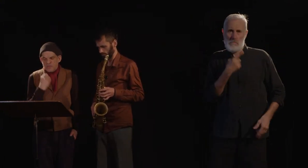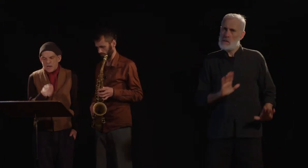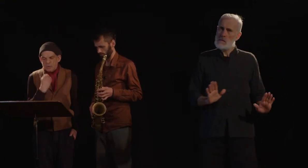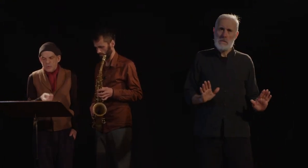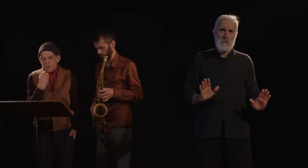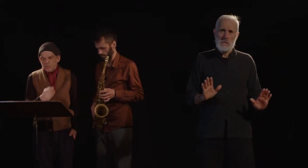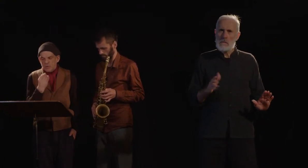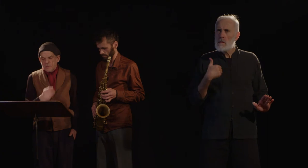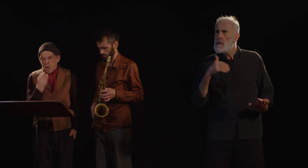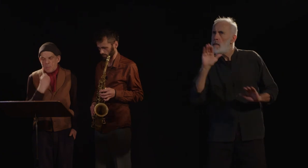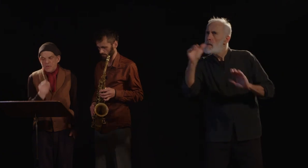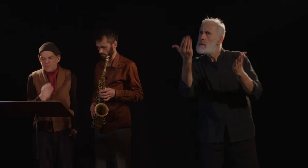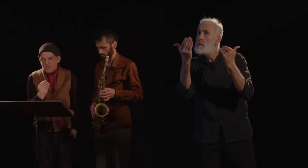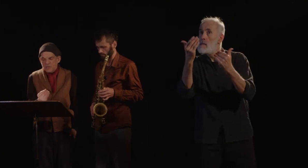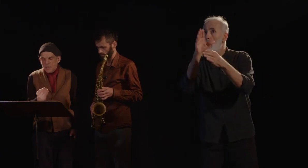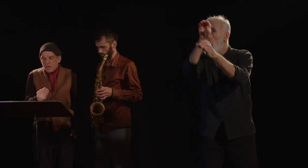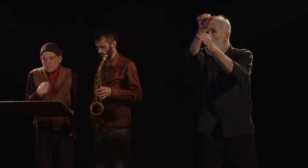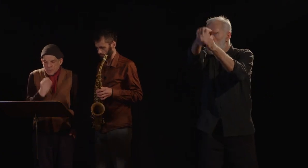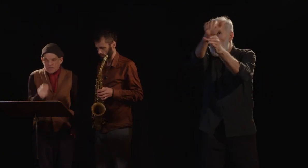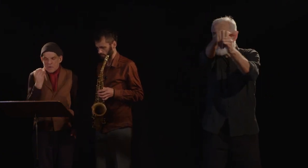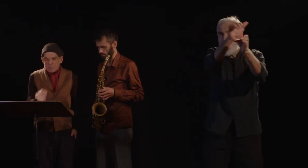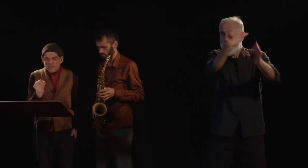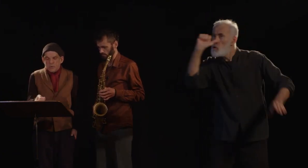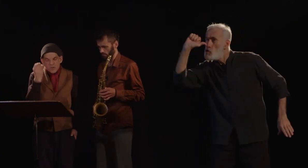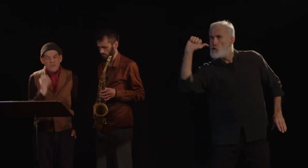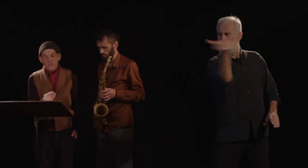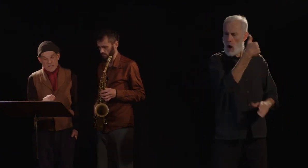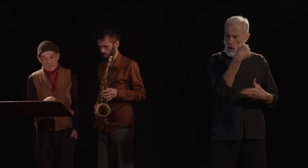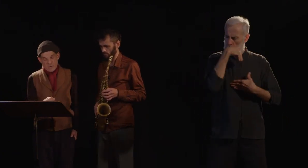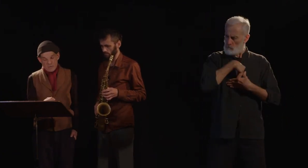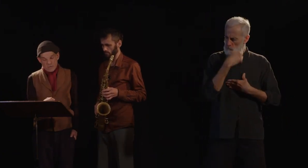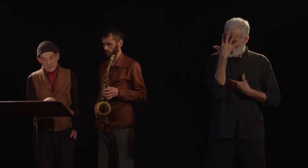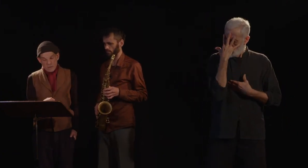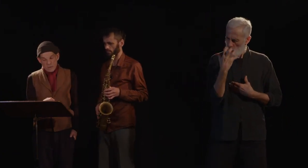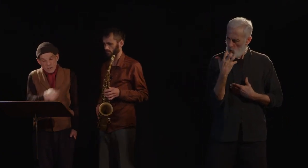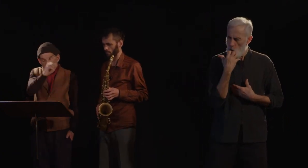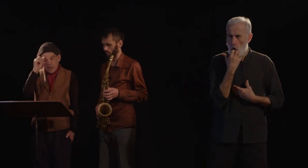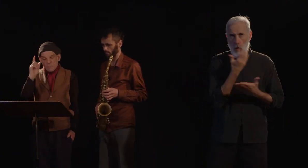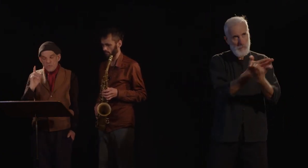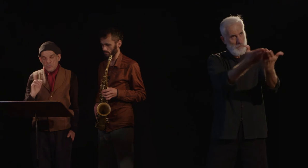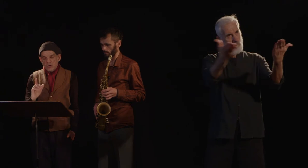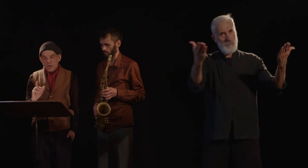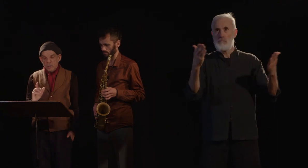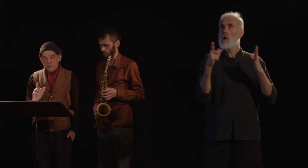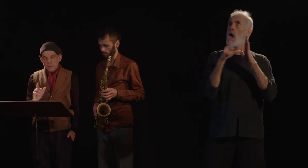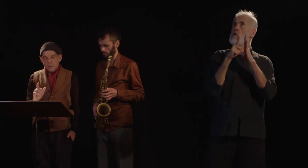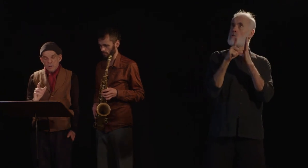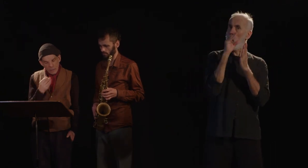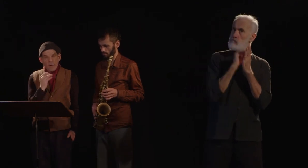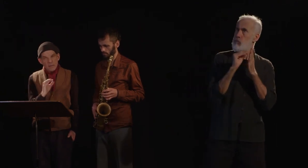sérieux dans le sentiment politique d'une Assemblée de législateurs. Et à ce sujet, un